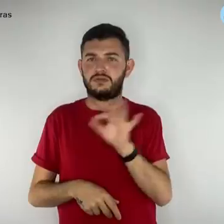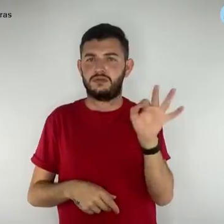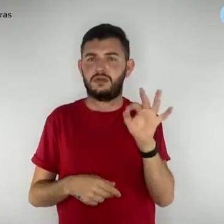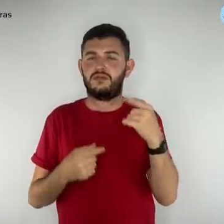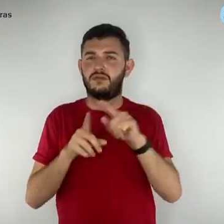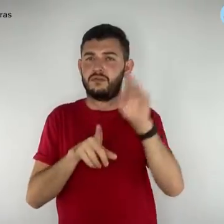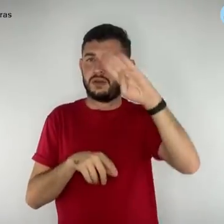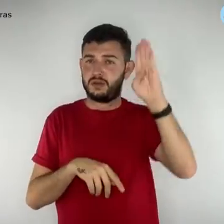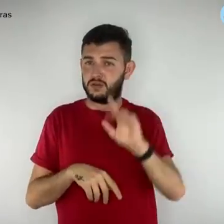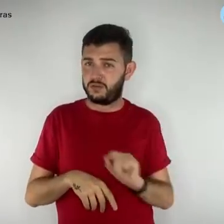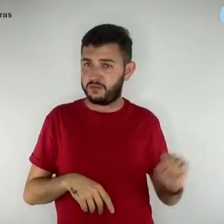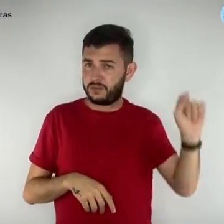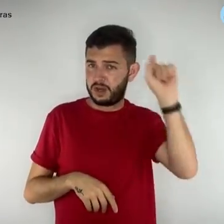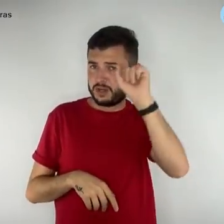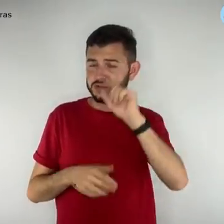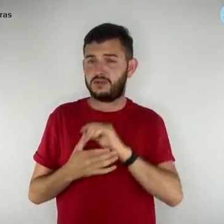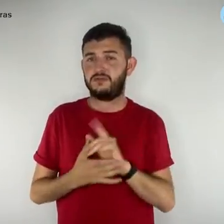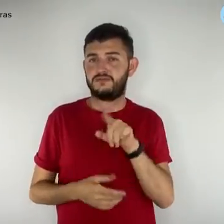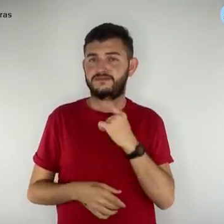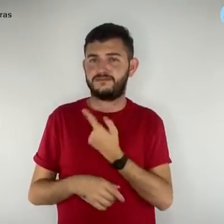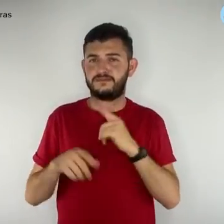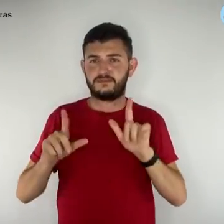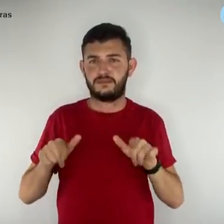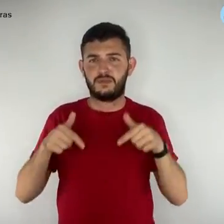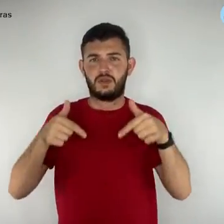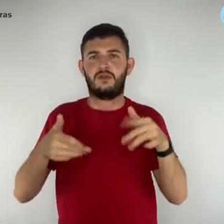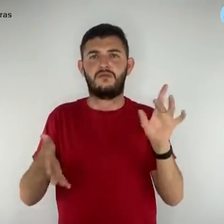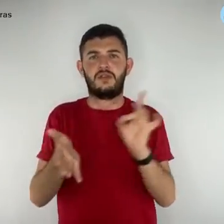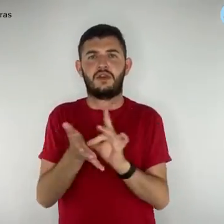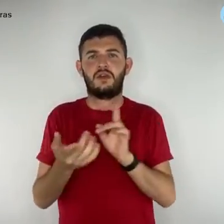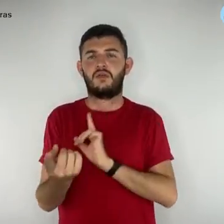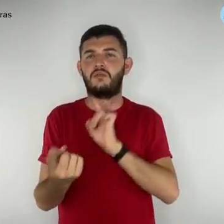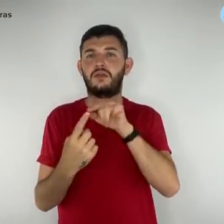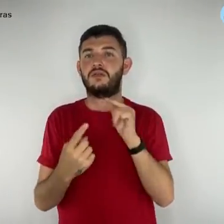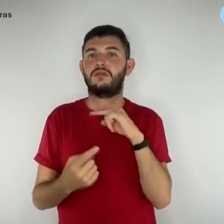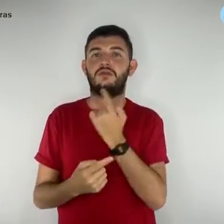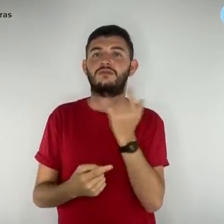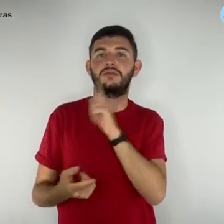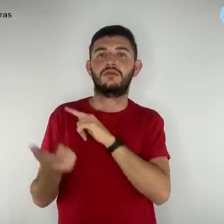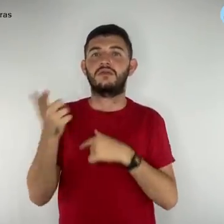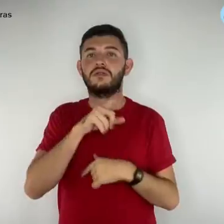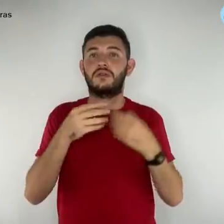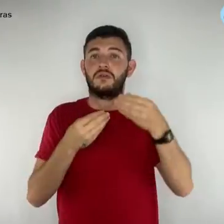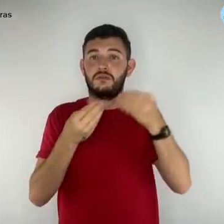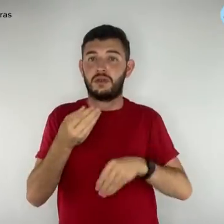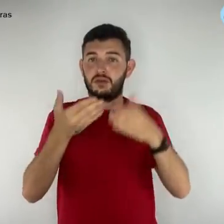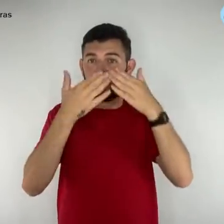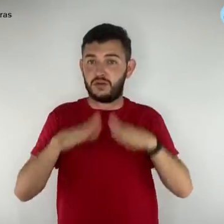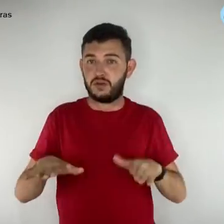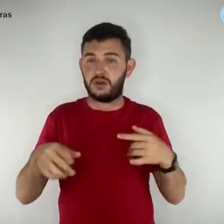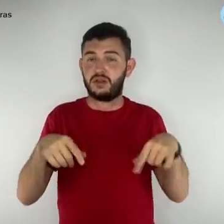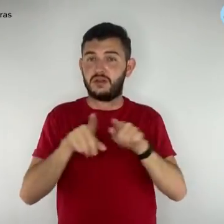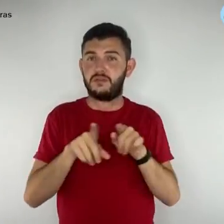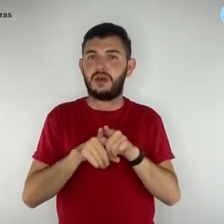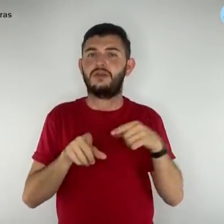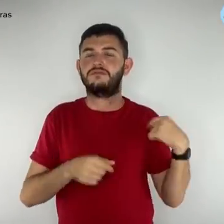Federal e do Brasil. Mas temos lutado para recuperar esse prejuízo e apontar para os avanços.